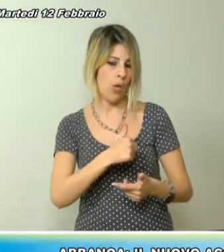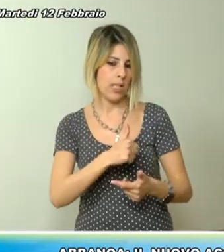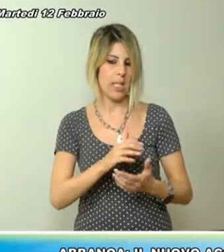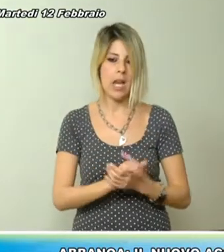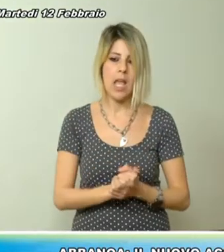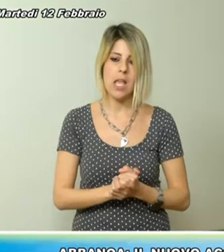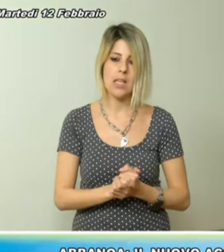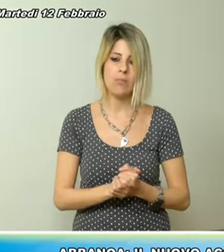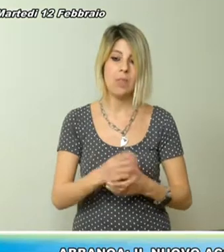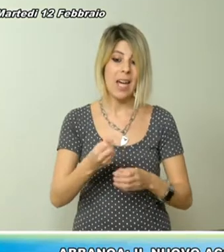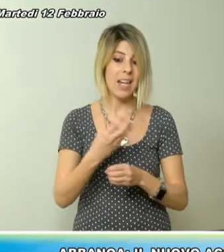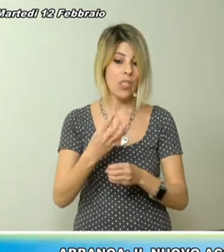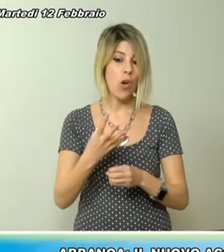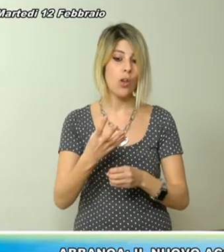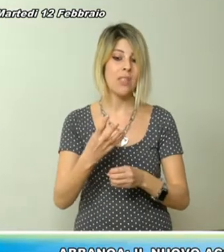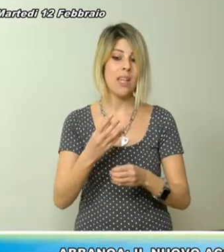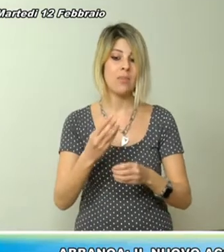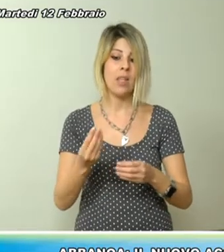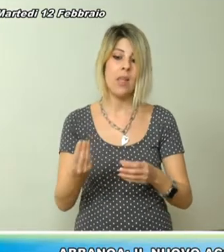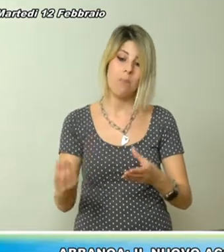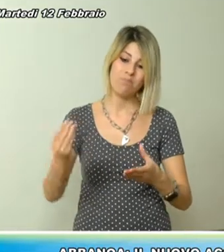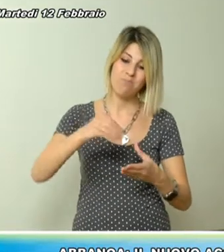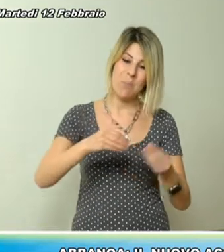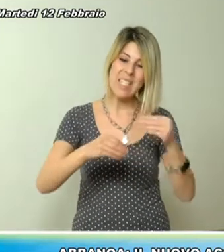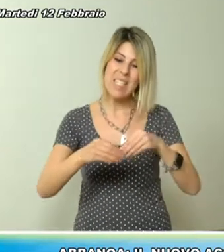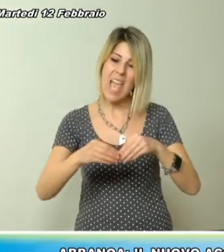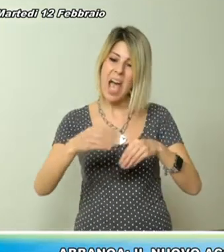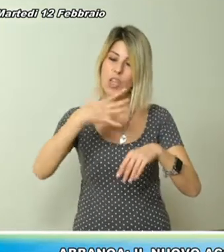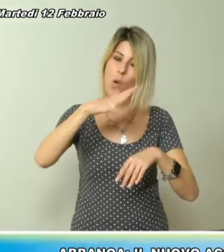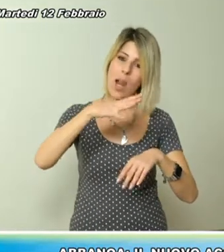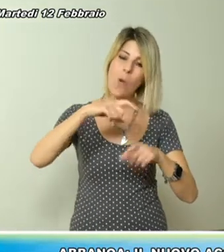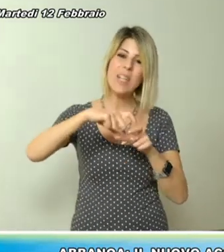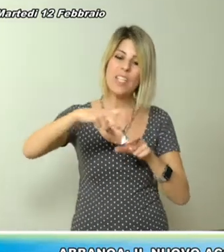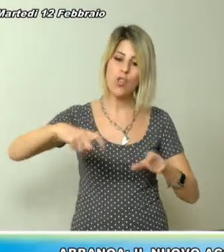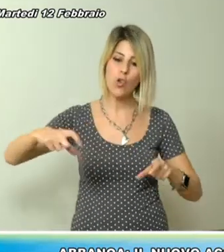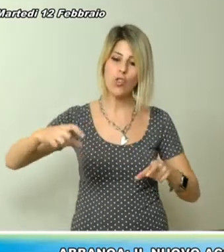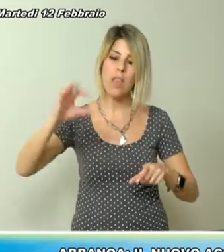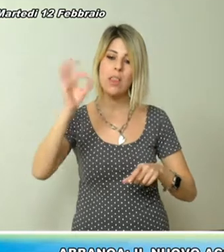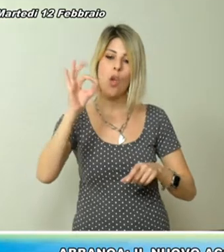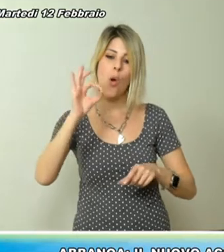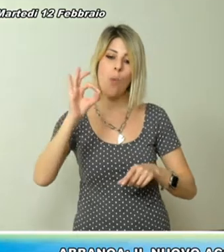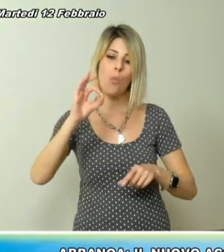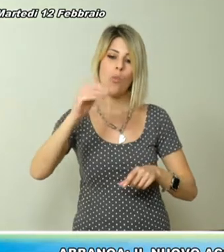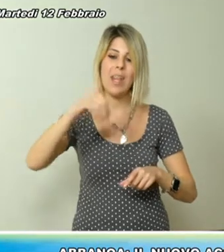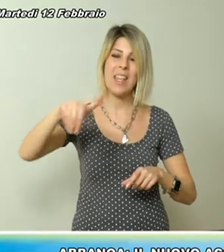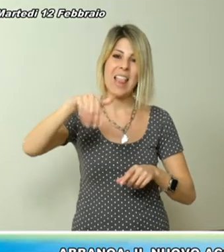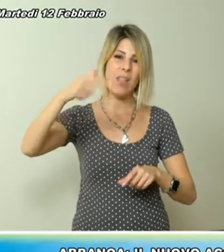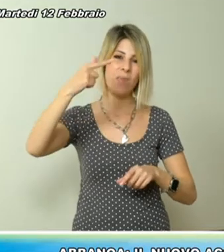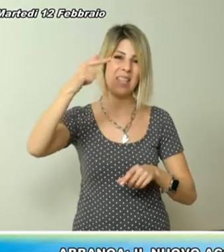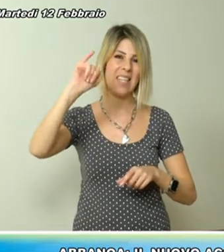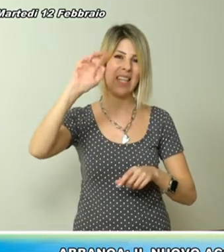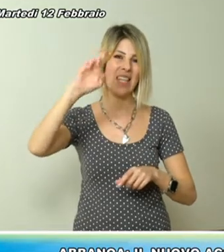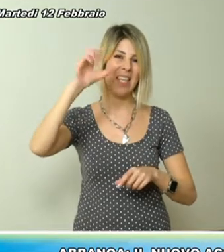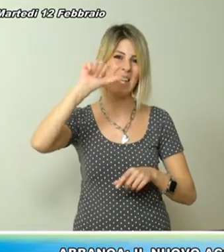La risorsa verrà infatti miscelata con acqua di sorgente o in base alle necessità dell'invaso sul Tirso.